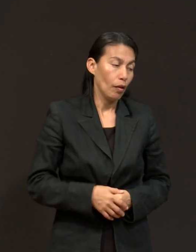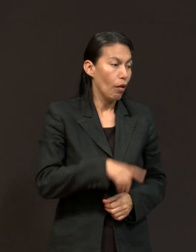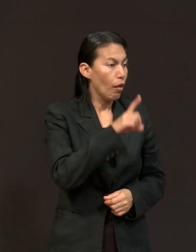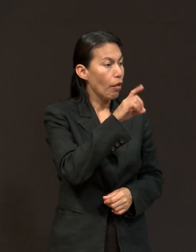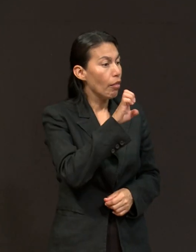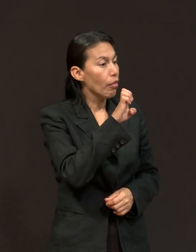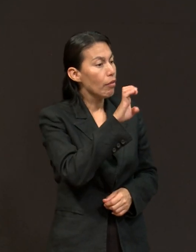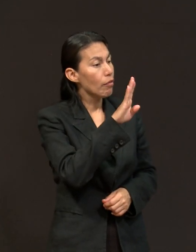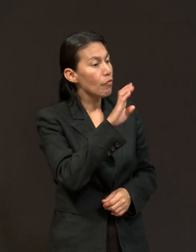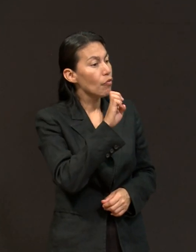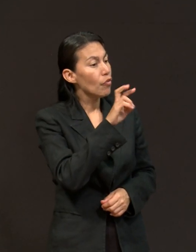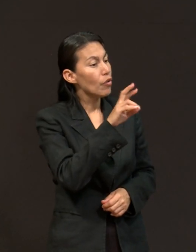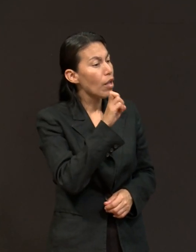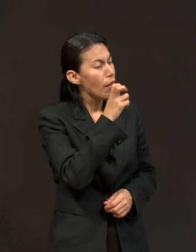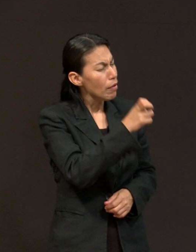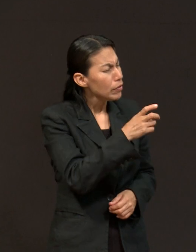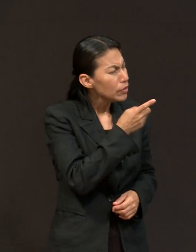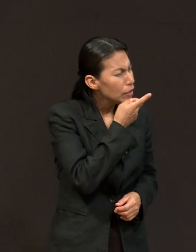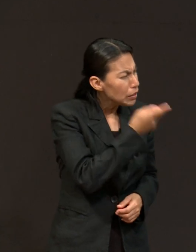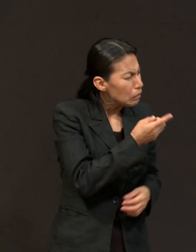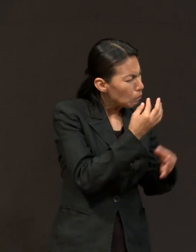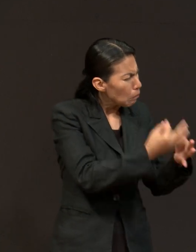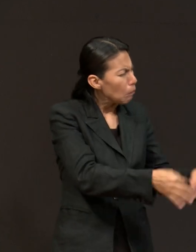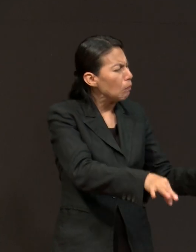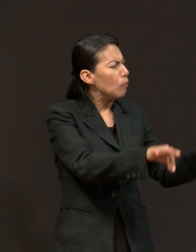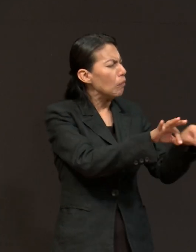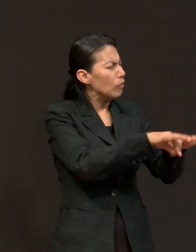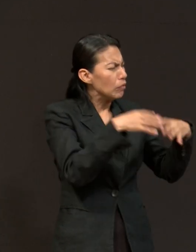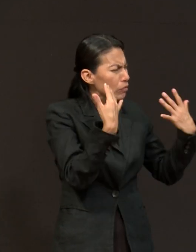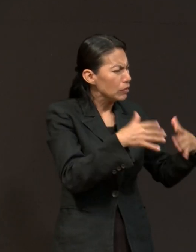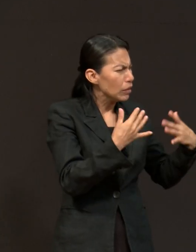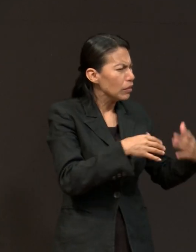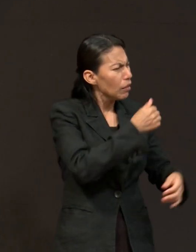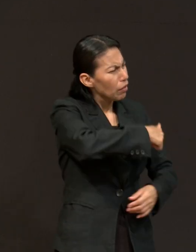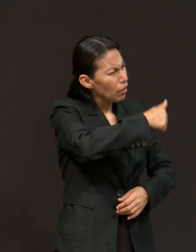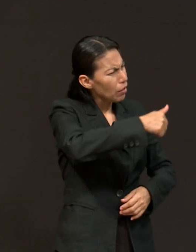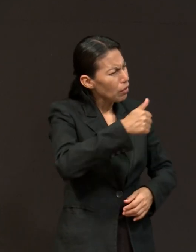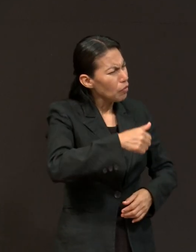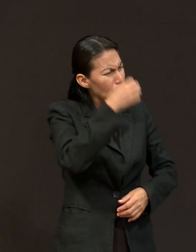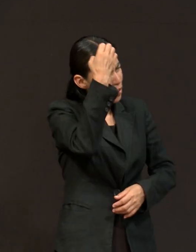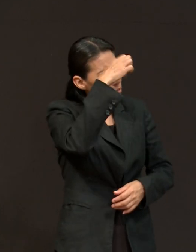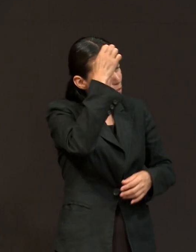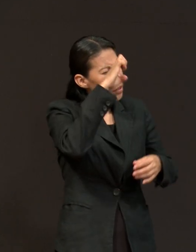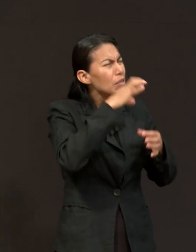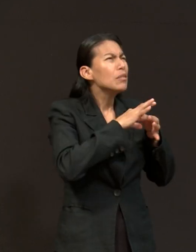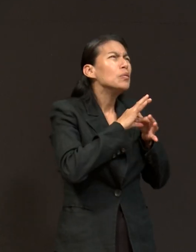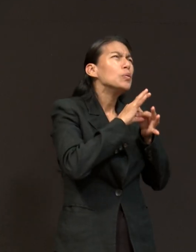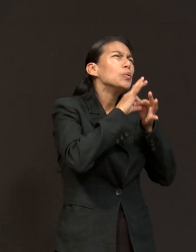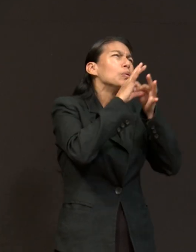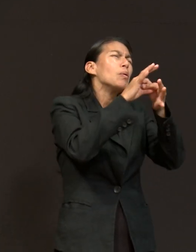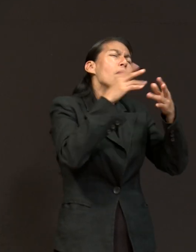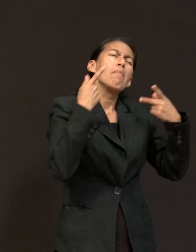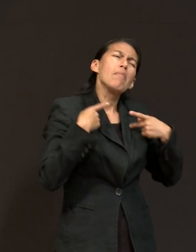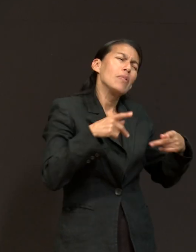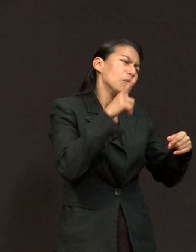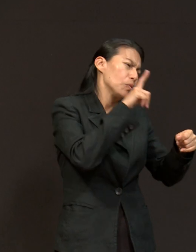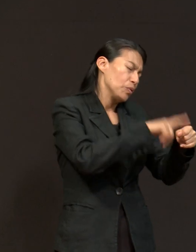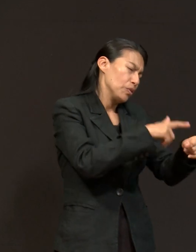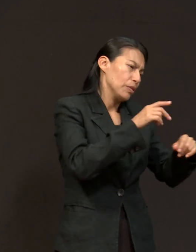porque todos debemos tener una experiencia personal, individual con Dios. Generalmente, cuando somos